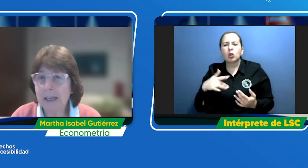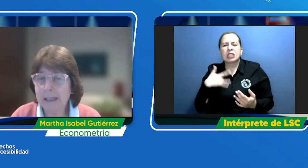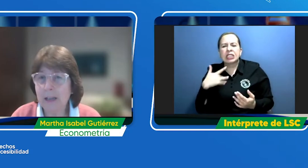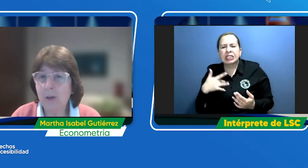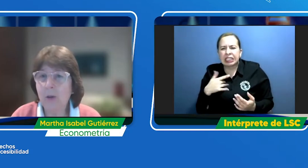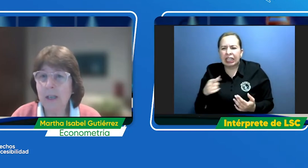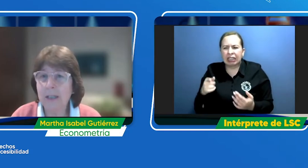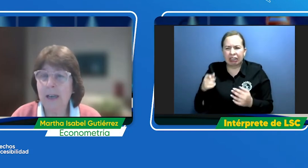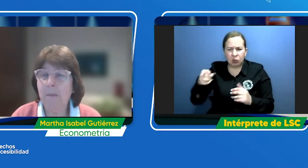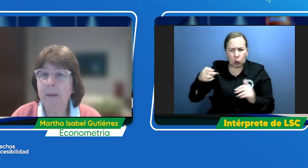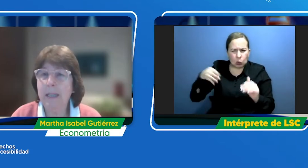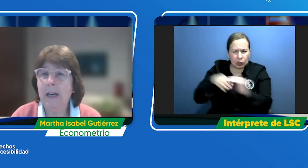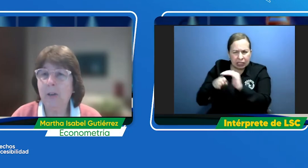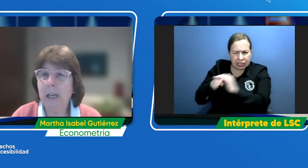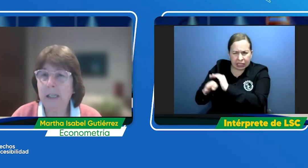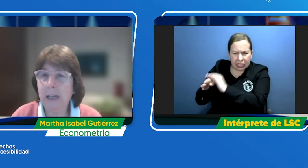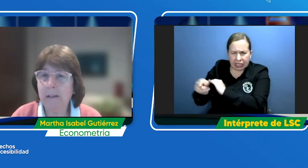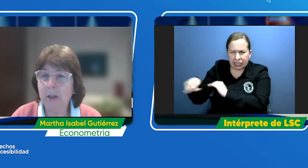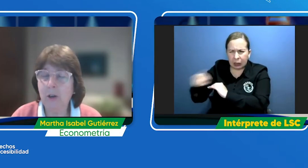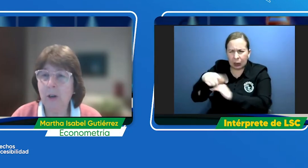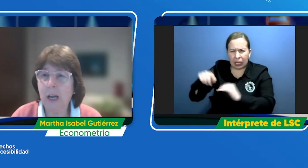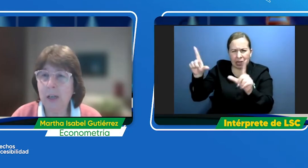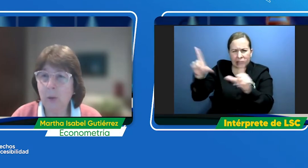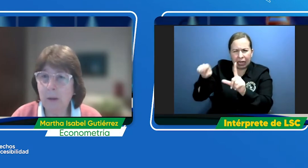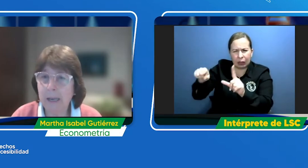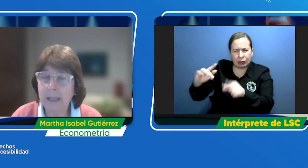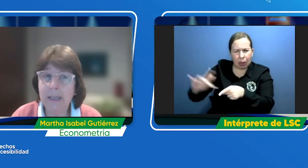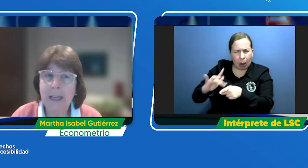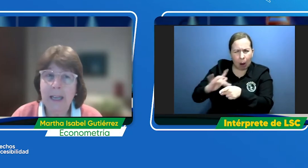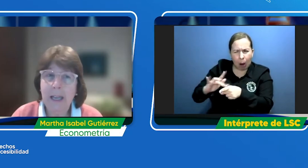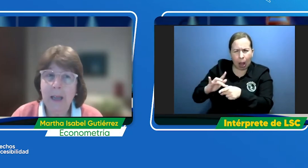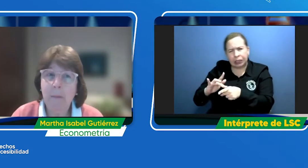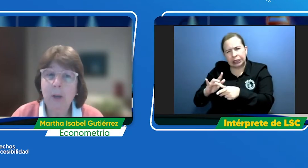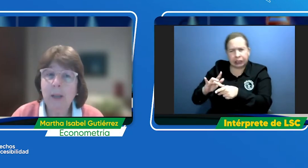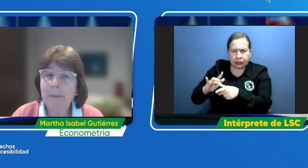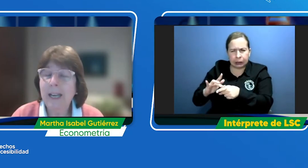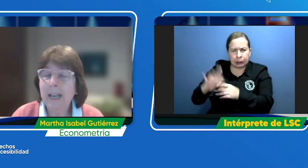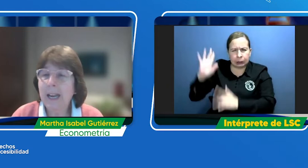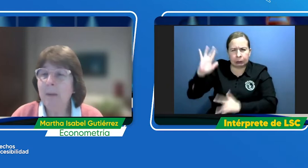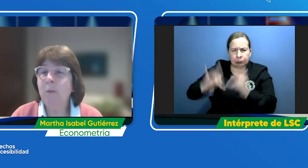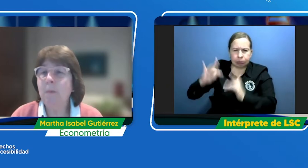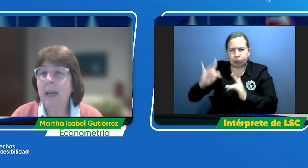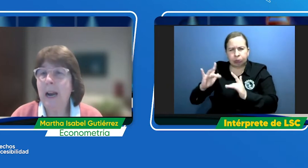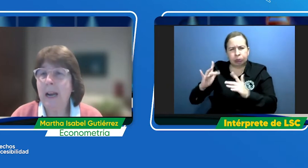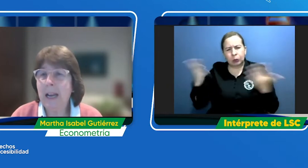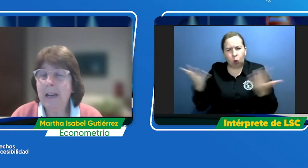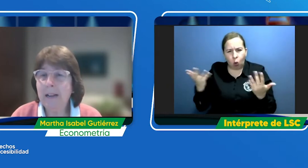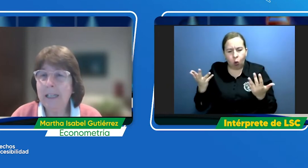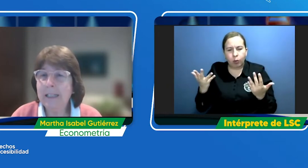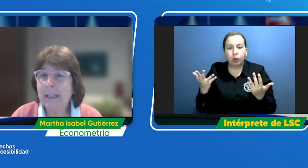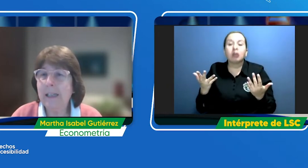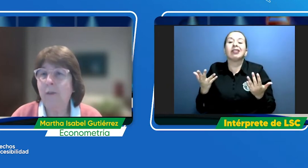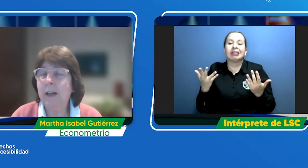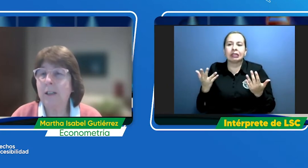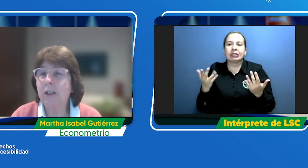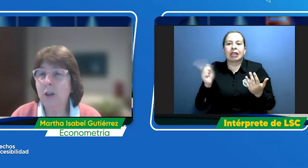acceso que están implementados en la televisión actualmente pero también queremos mirar el nivel de satisfacción